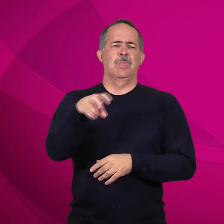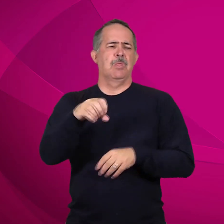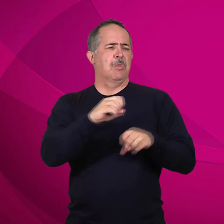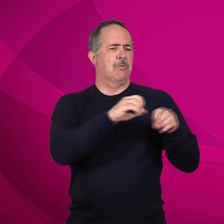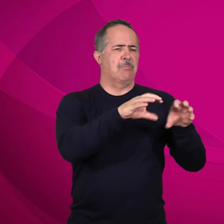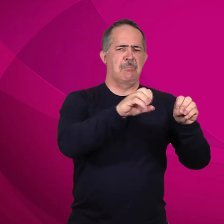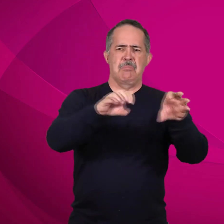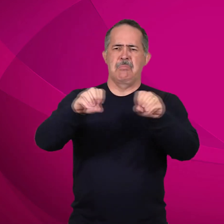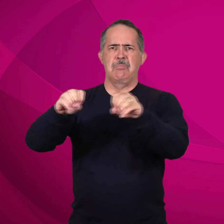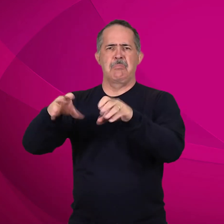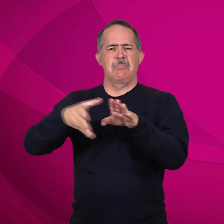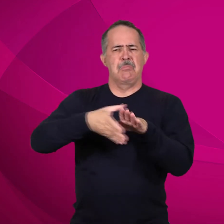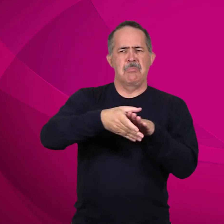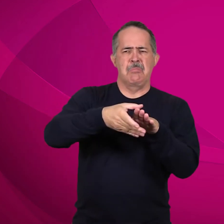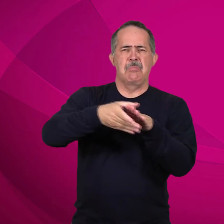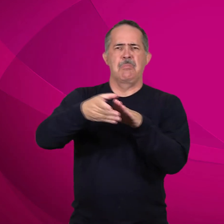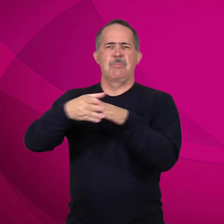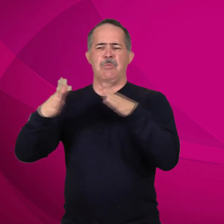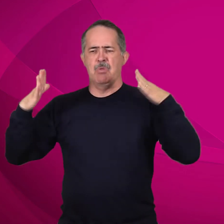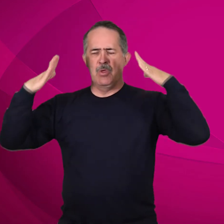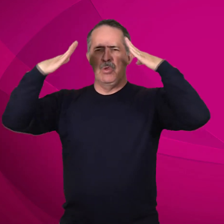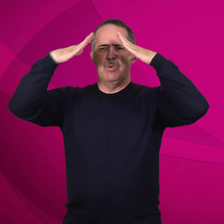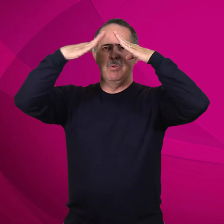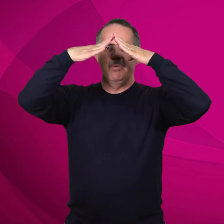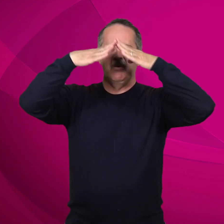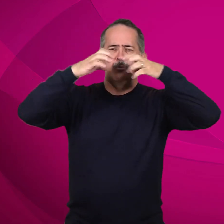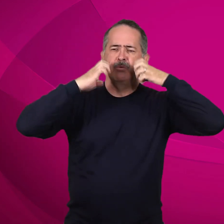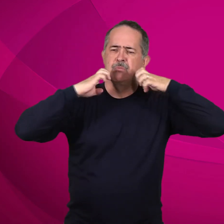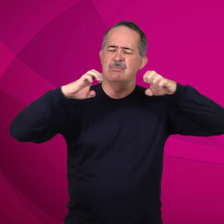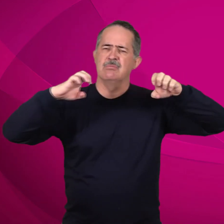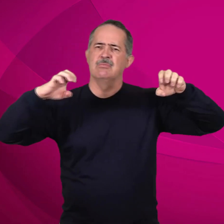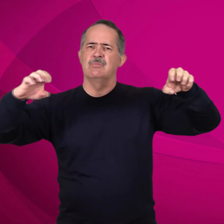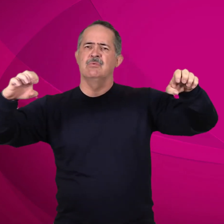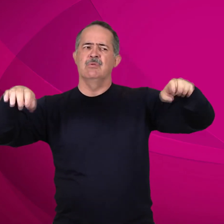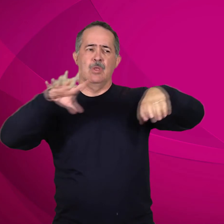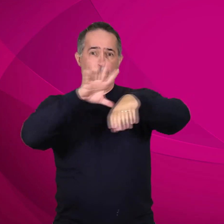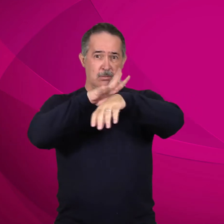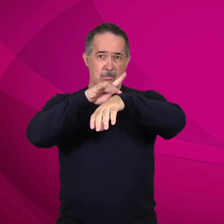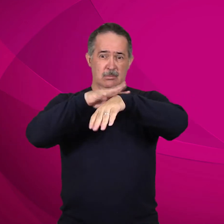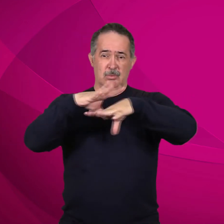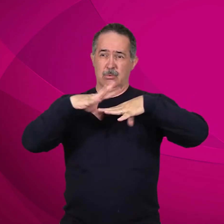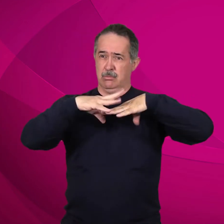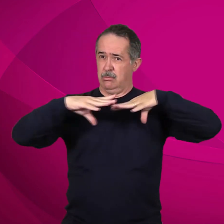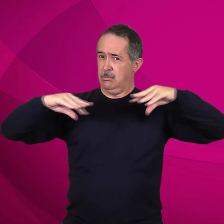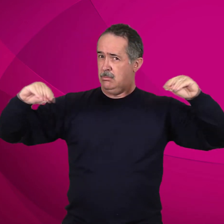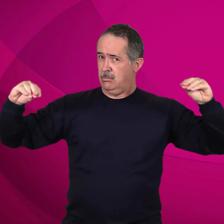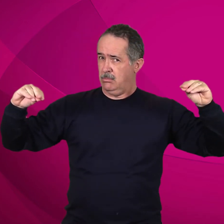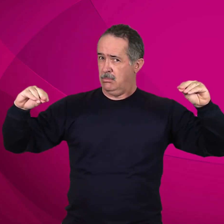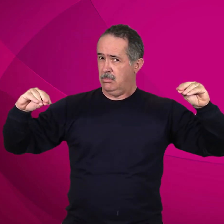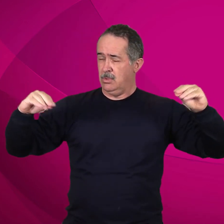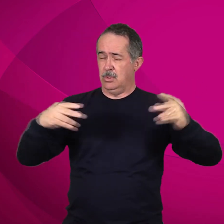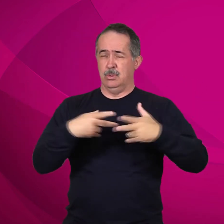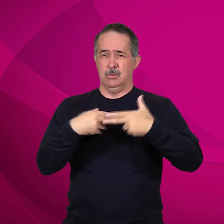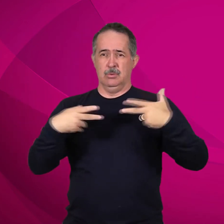todo tipo de doença e enfermidade do povo. Palavra da Salvação